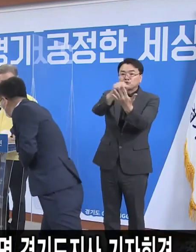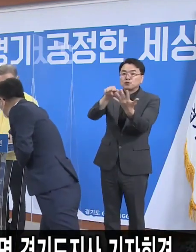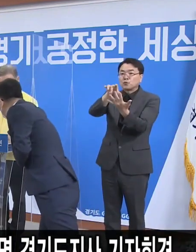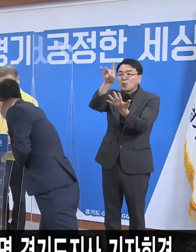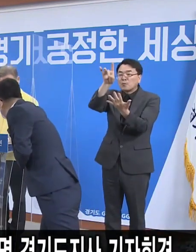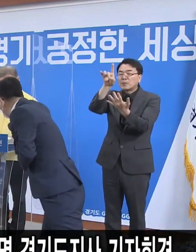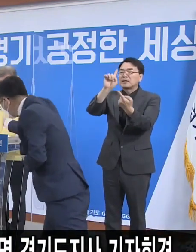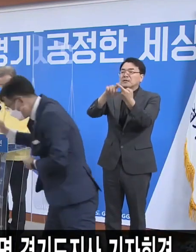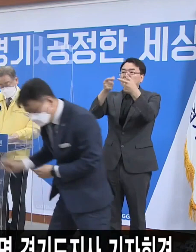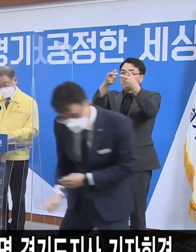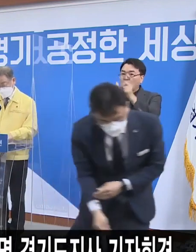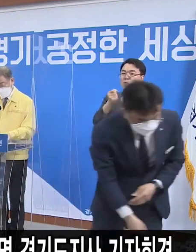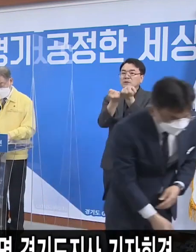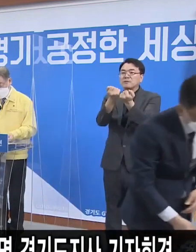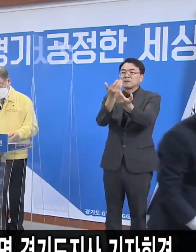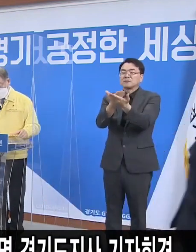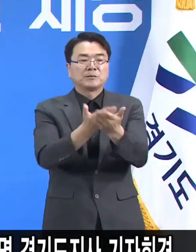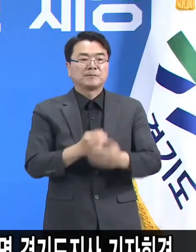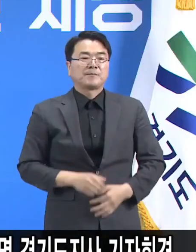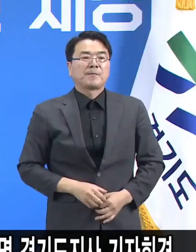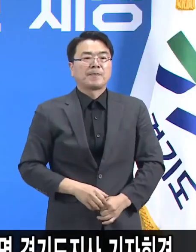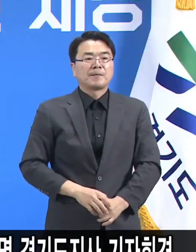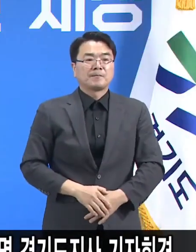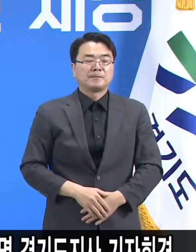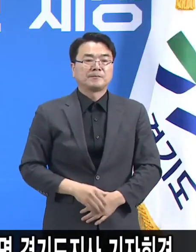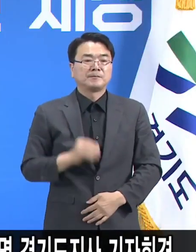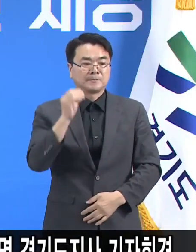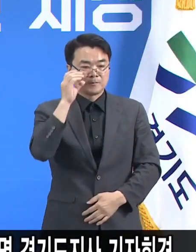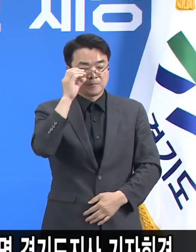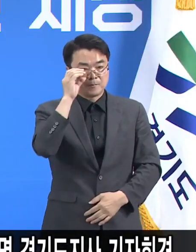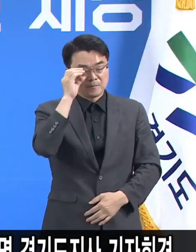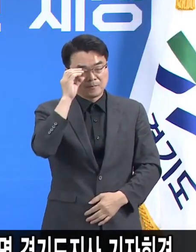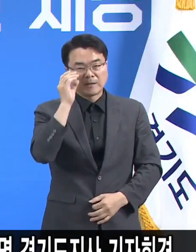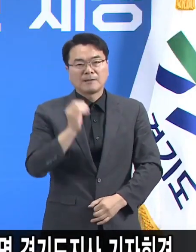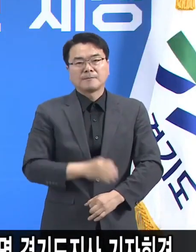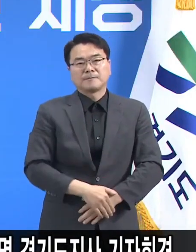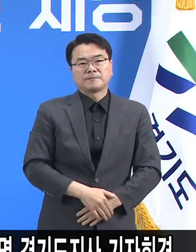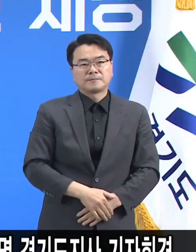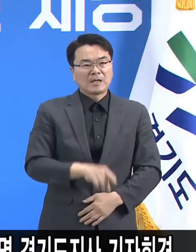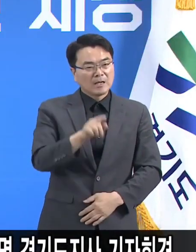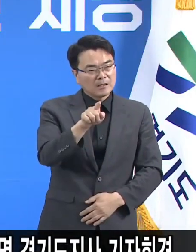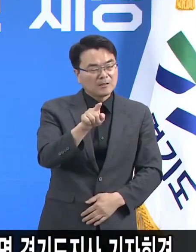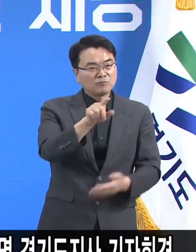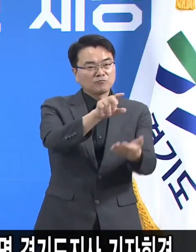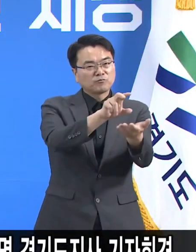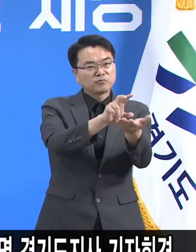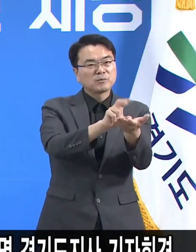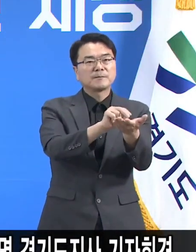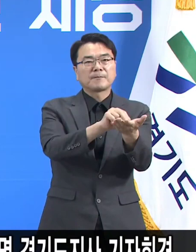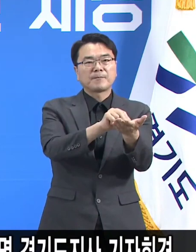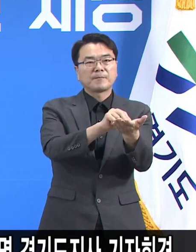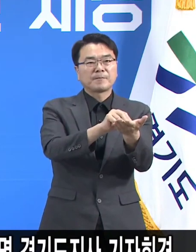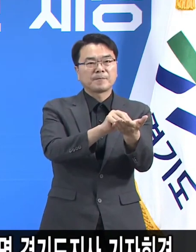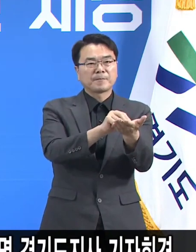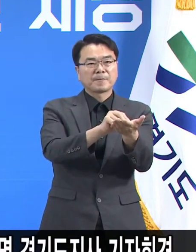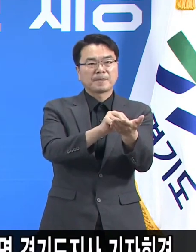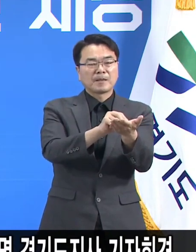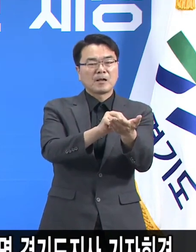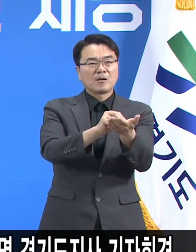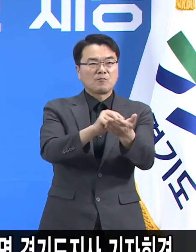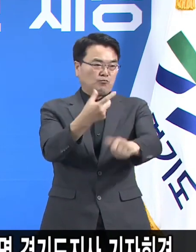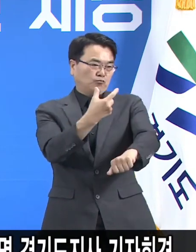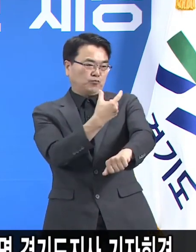가능한지 말씀해 주시기 바랍니다. 네 이거는 아직 물량이